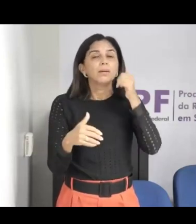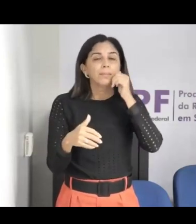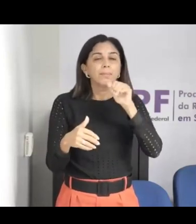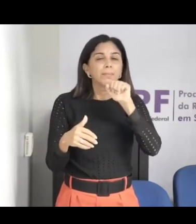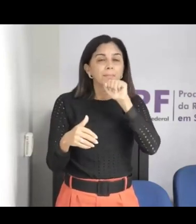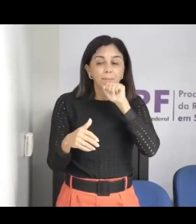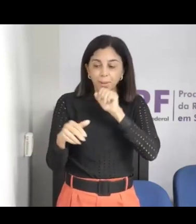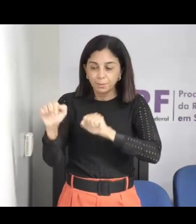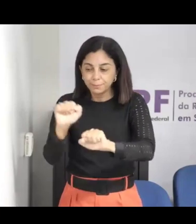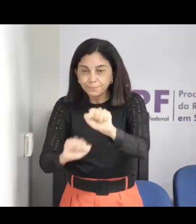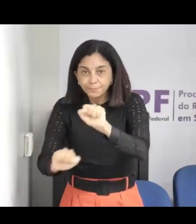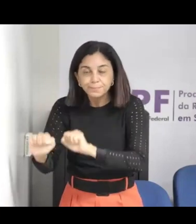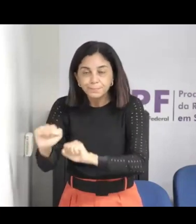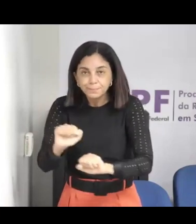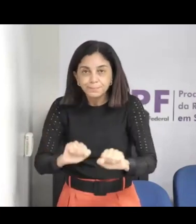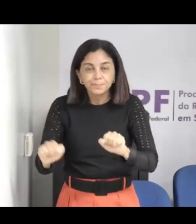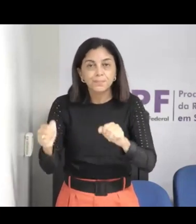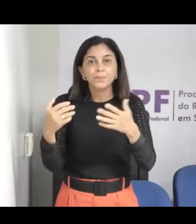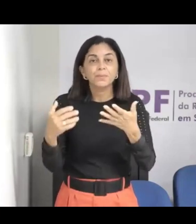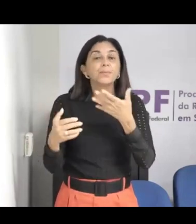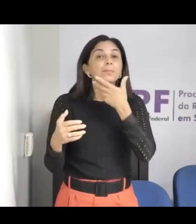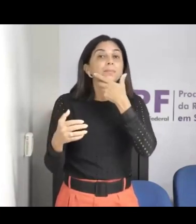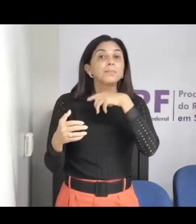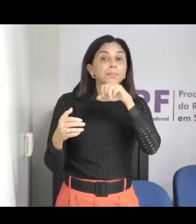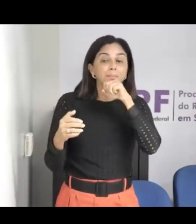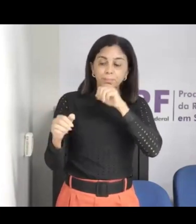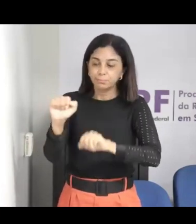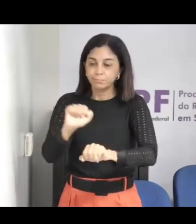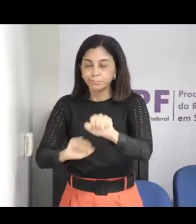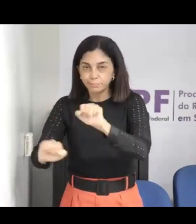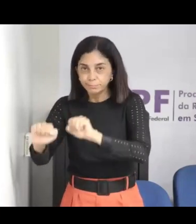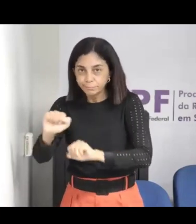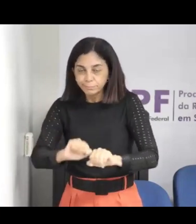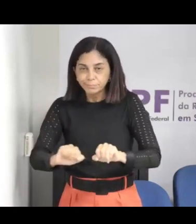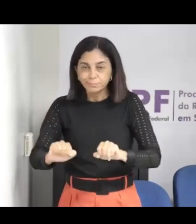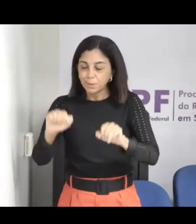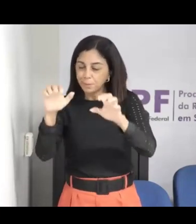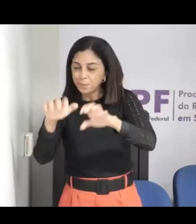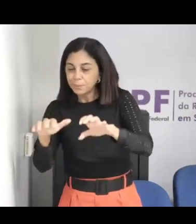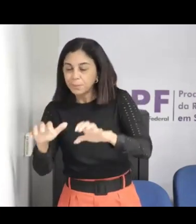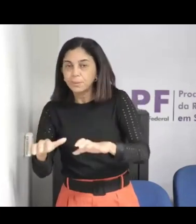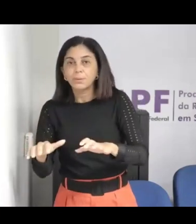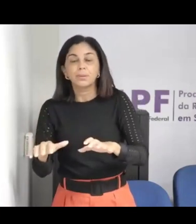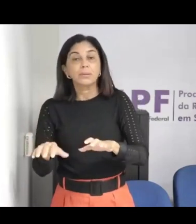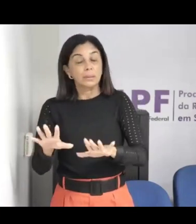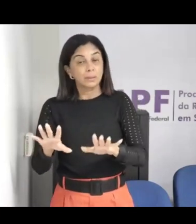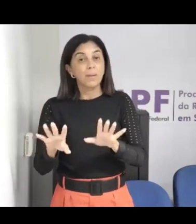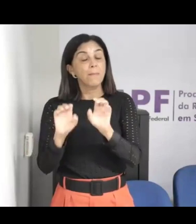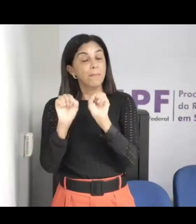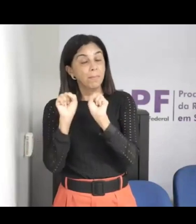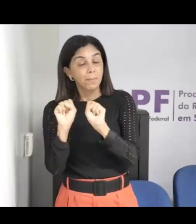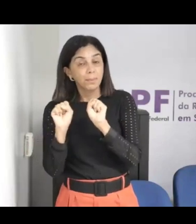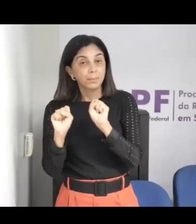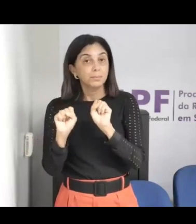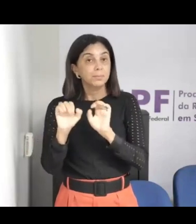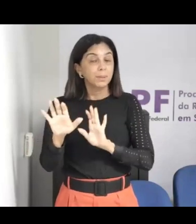certa idade, né, o pai na hora do banho, mas até certa idade, o direito à privacidade que a criança tem, então, quando a gente